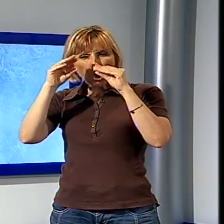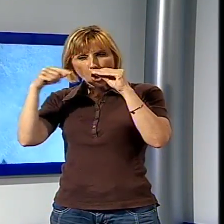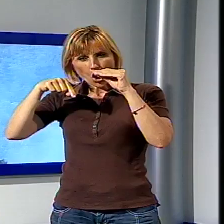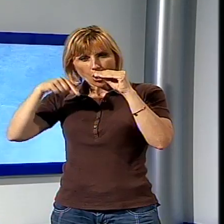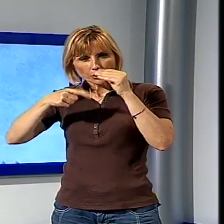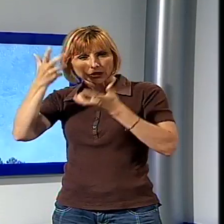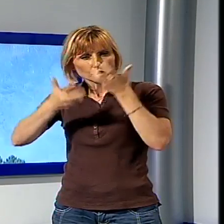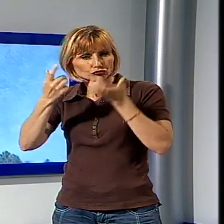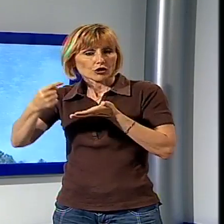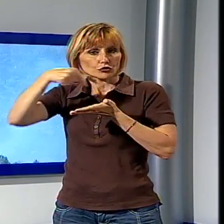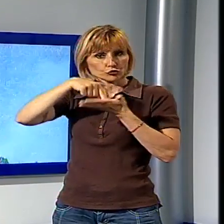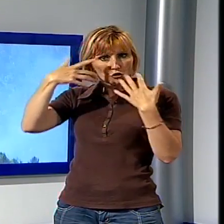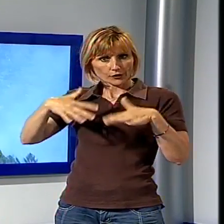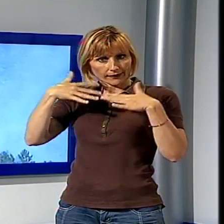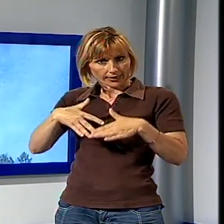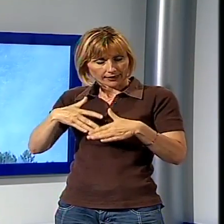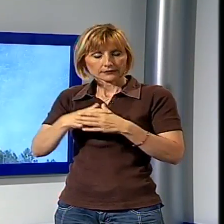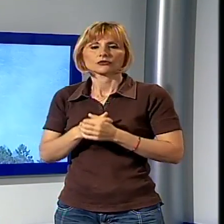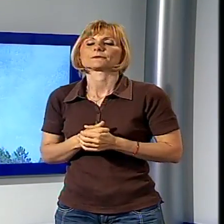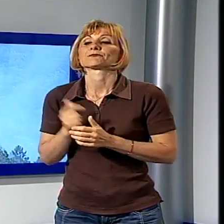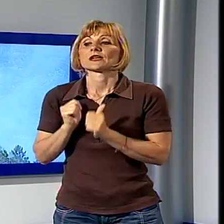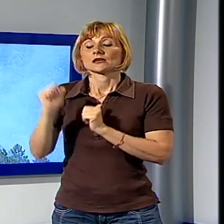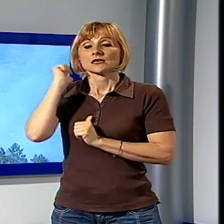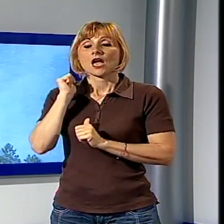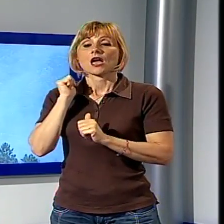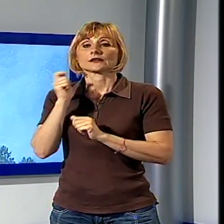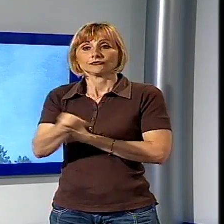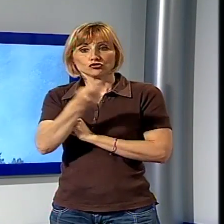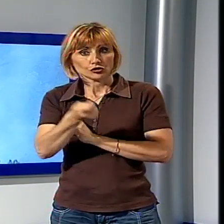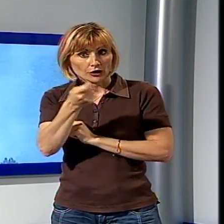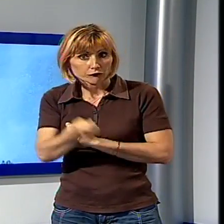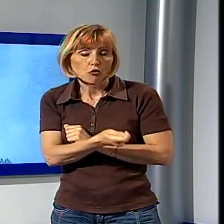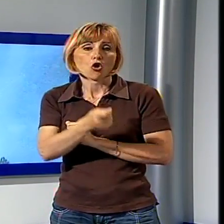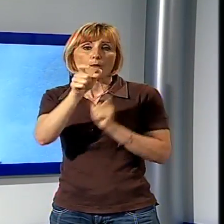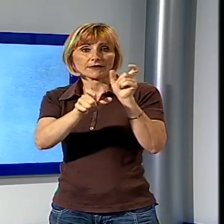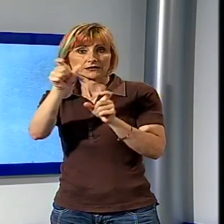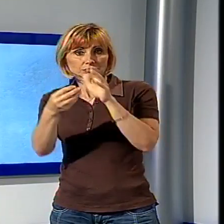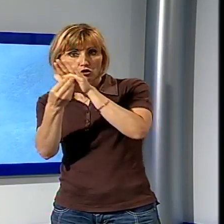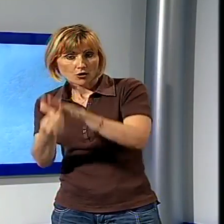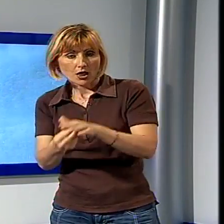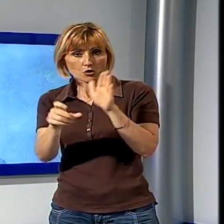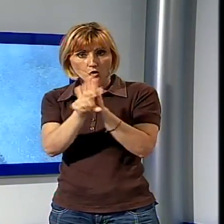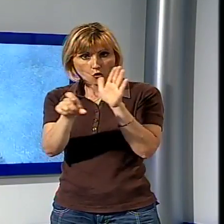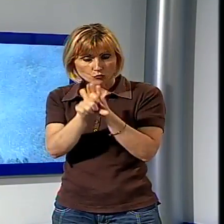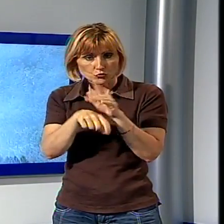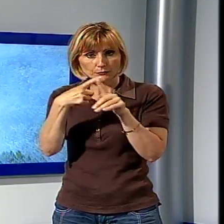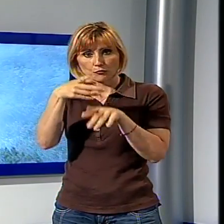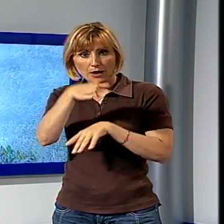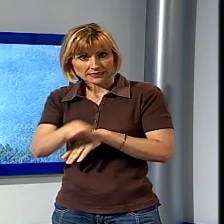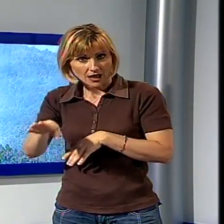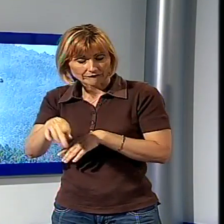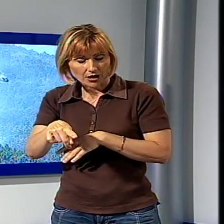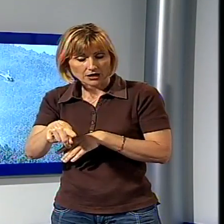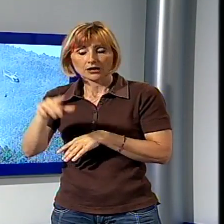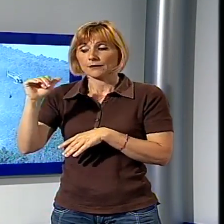macinaia nonostante l'intervento dei vigili del fuoco e del personale dell'Unione dei Comuni della Mediavalle di martedì pomeriggio